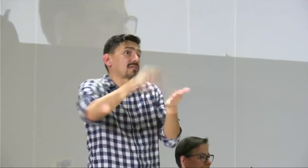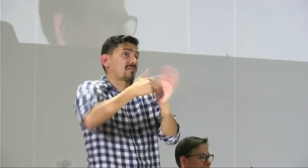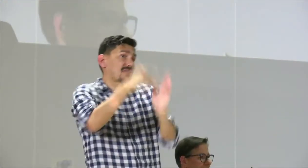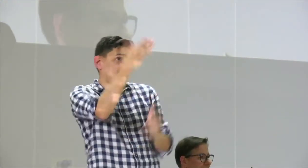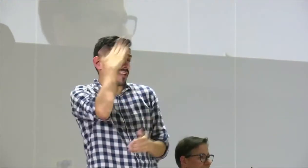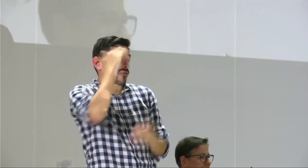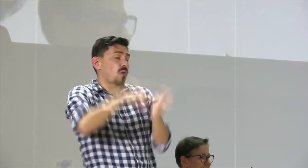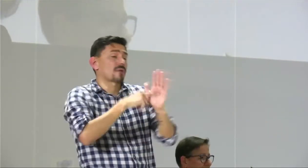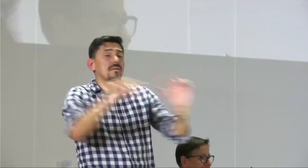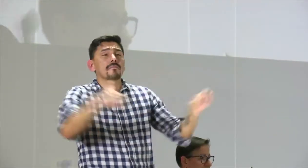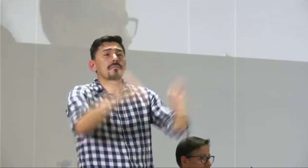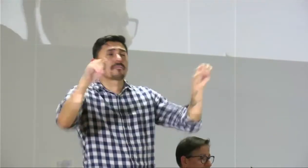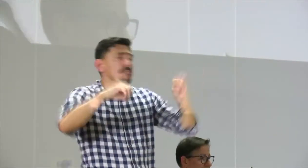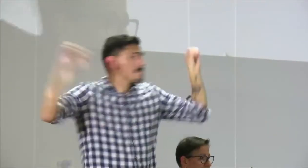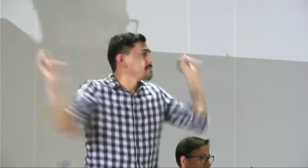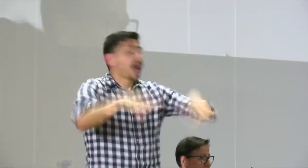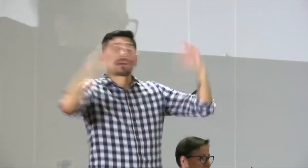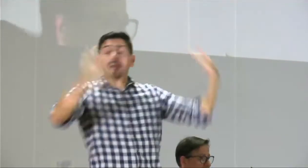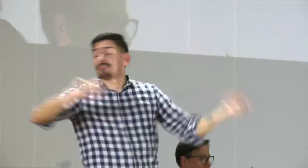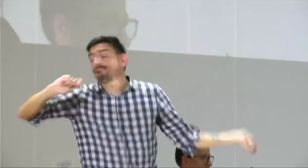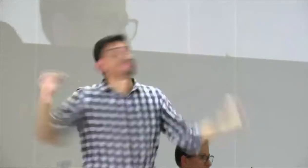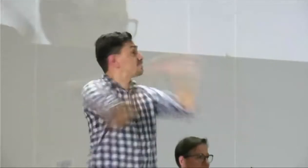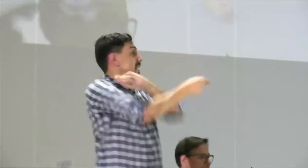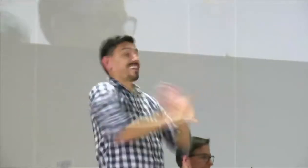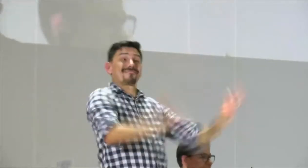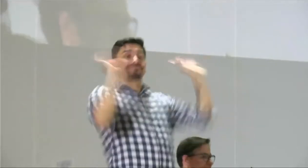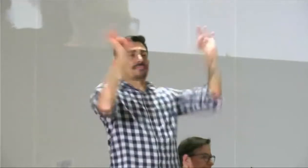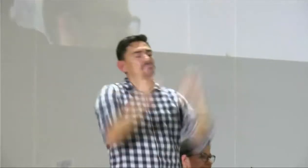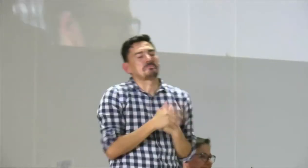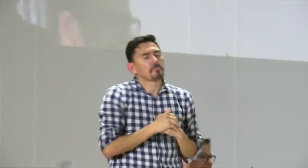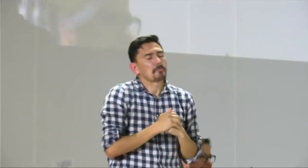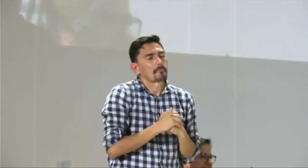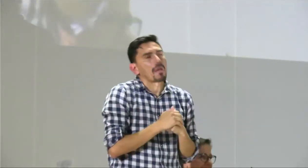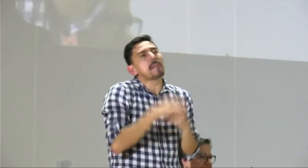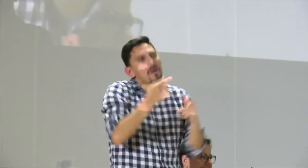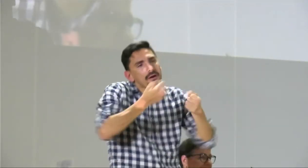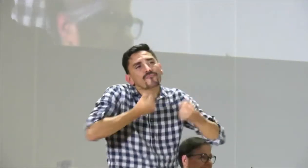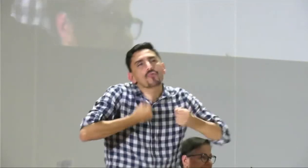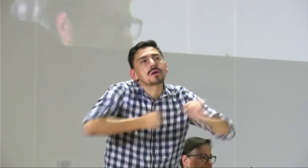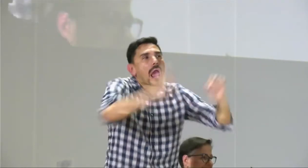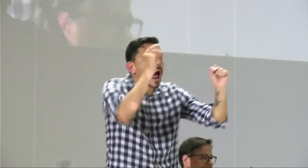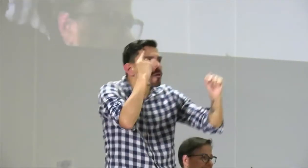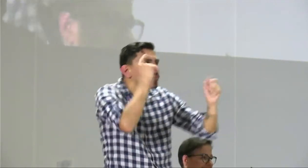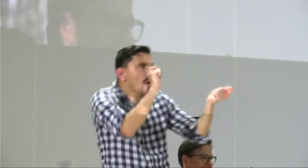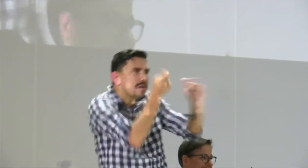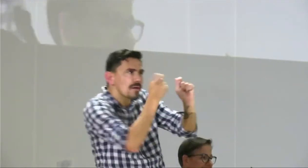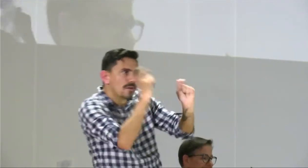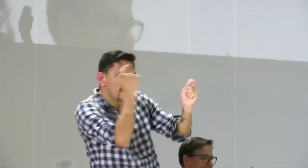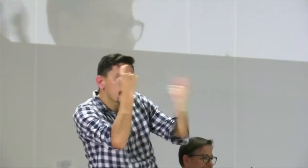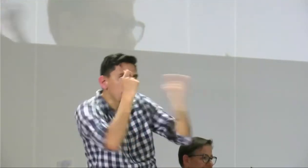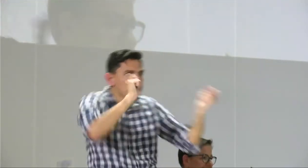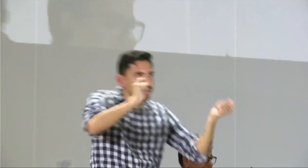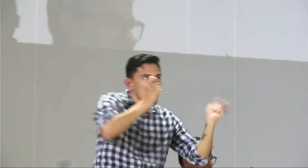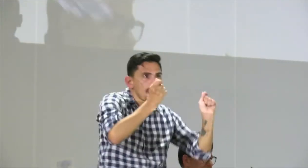estamos haciendo es algo que no mágicamente se va a dar un cambio completo entonces hay que llegar por medio de